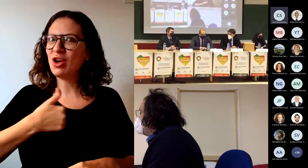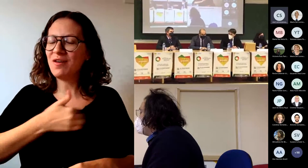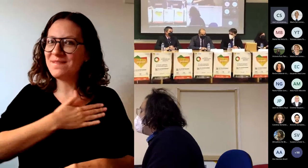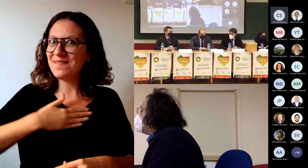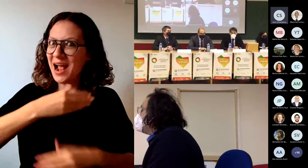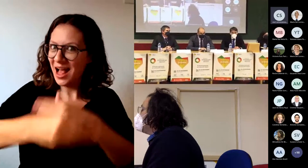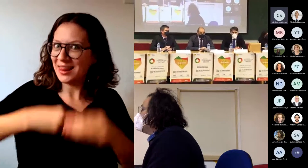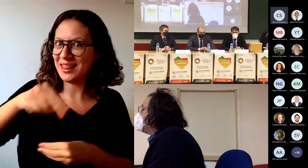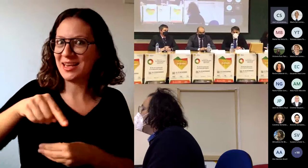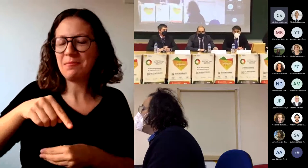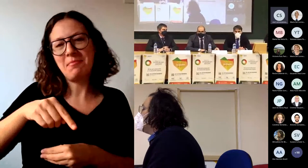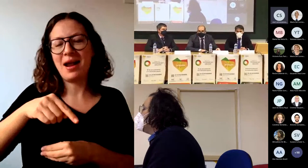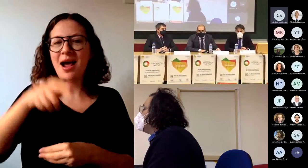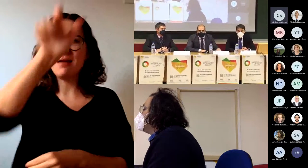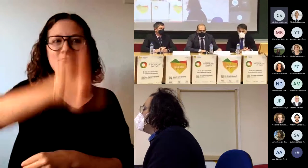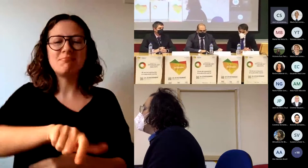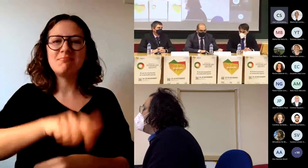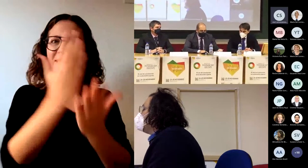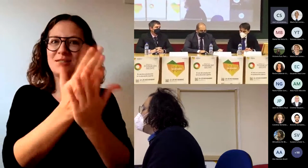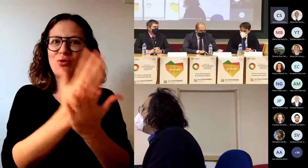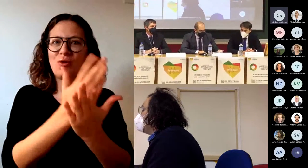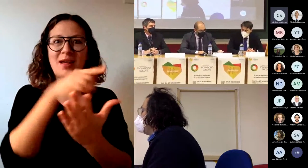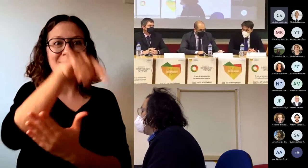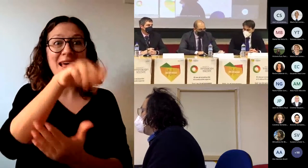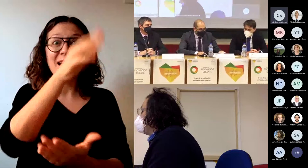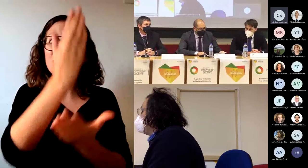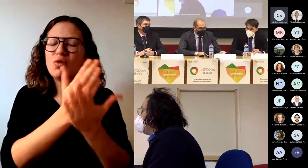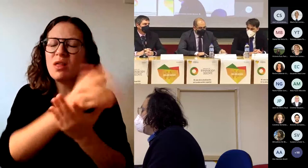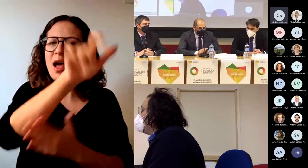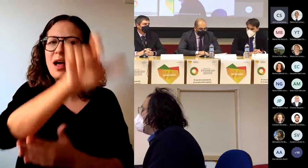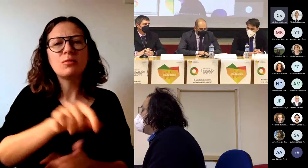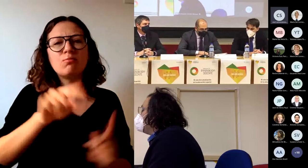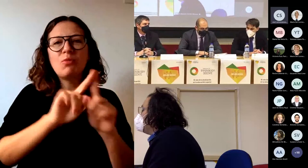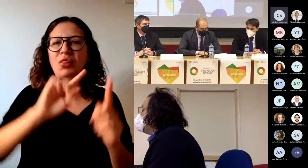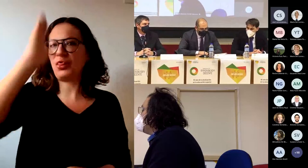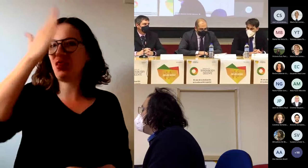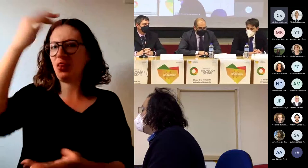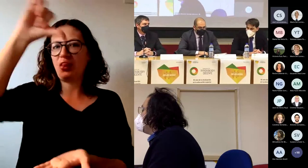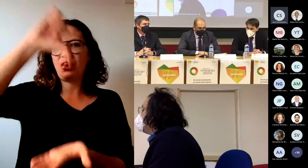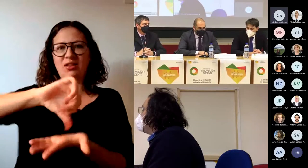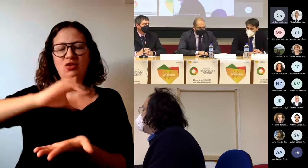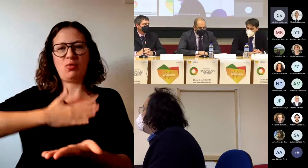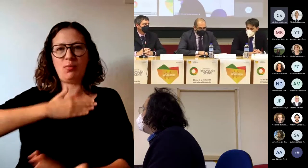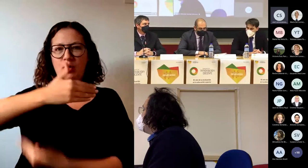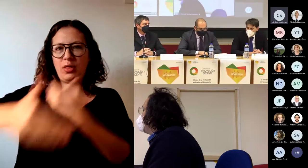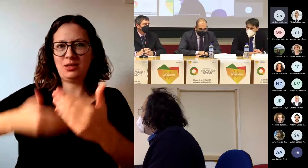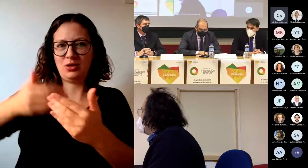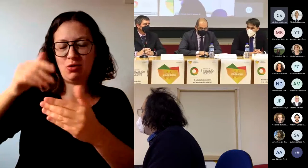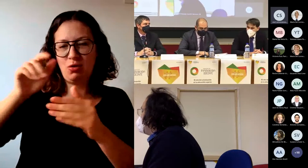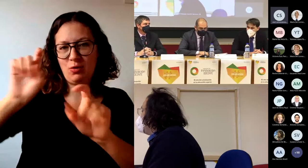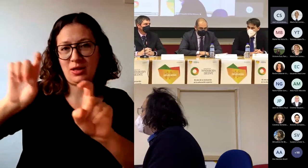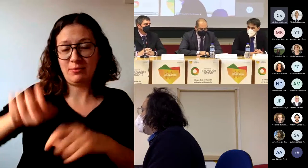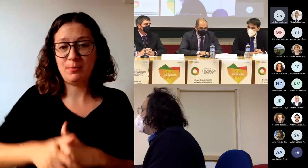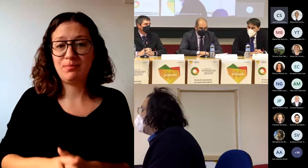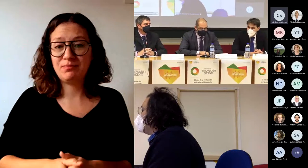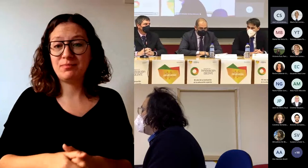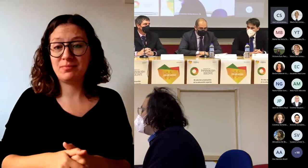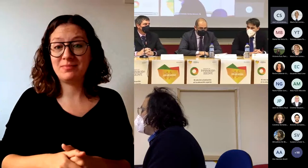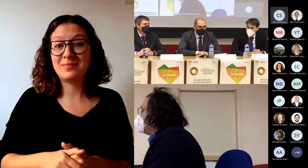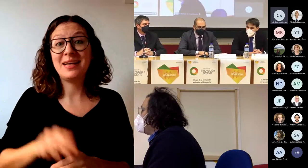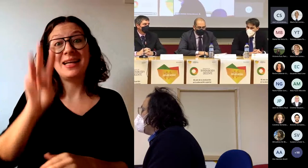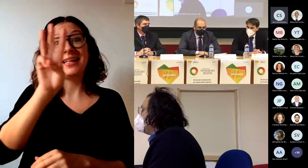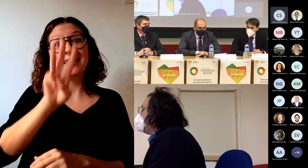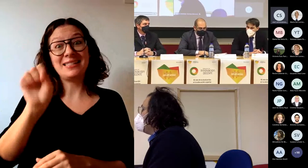estudiante, al cual ponemos siempre en el centro del proceso educativo. Tres años antes, en el año 2013, asistí a unas jornadas de